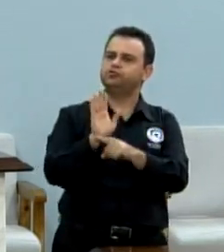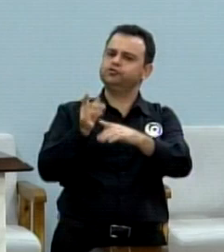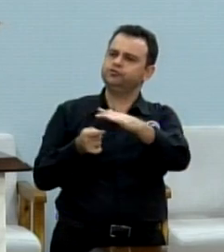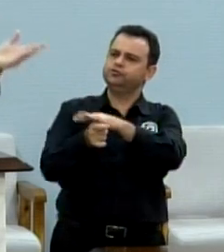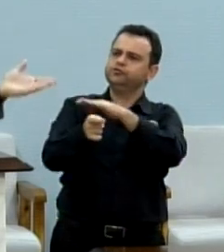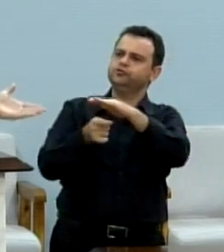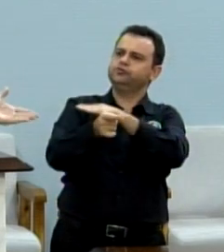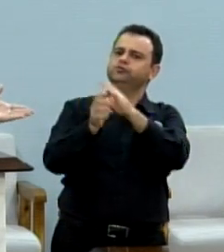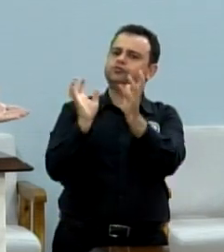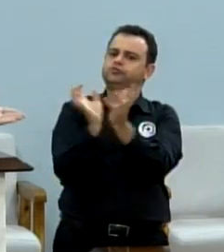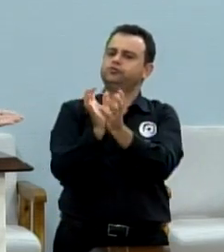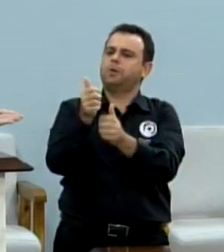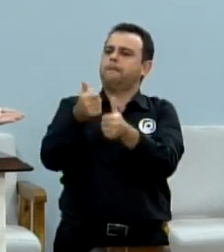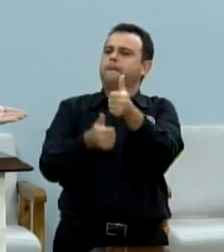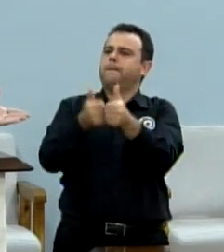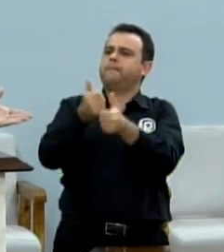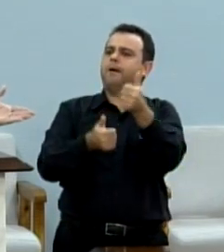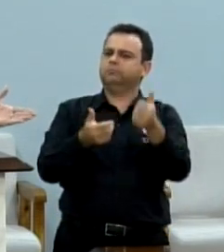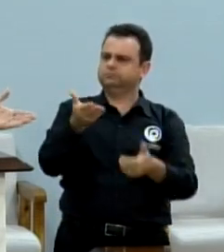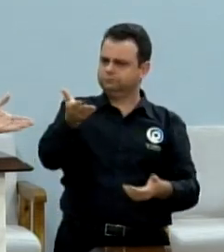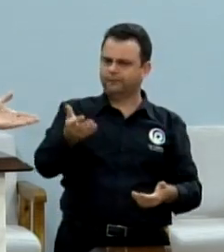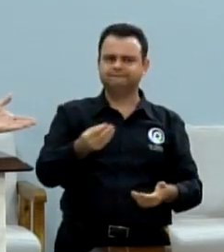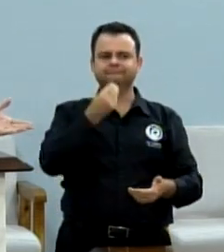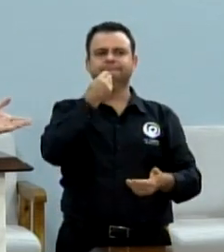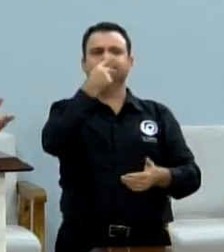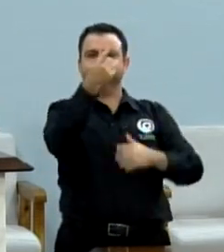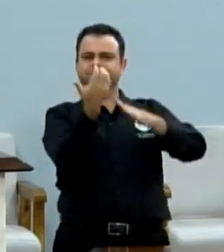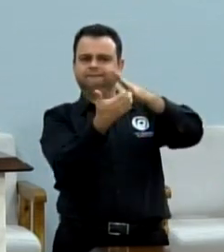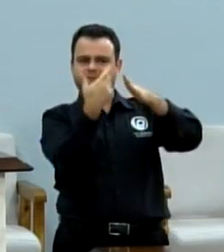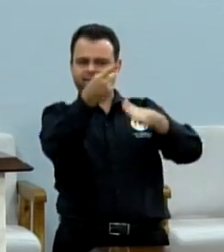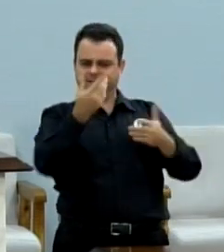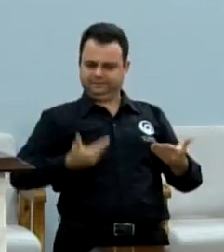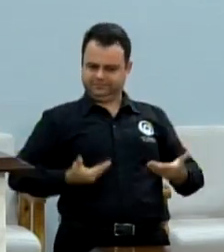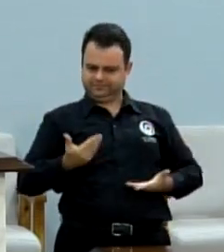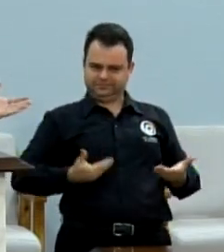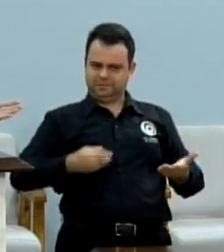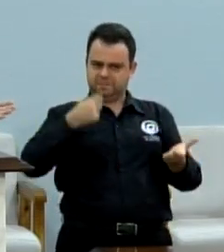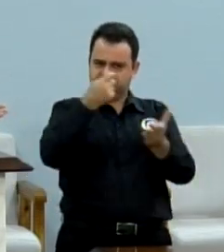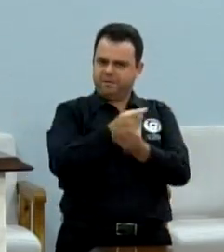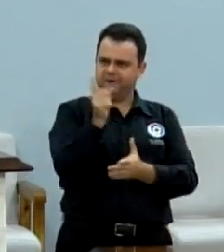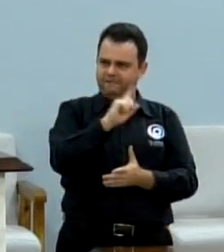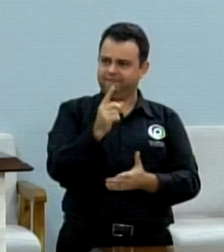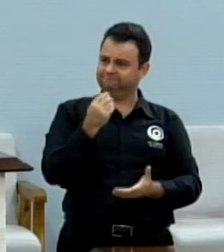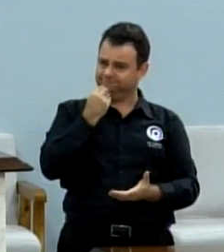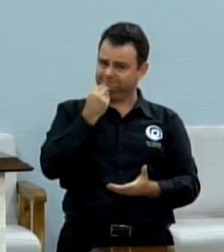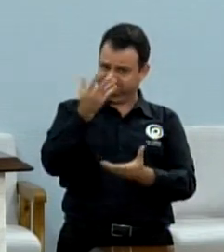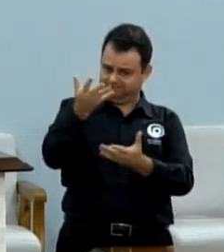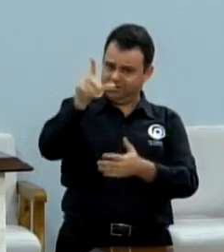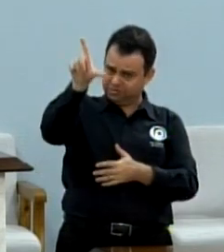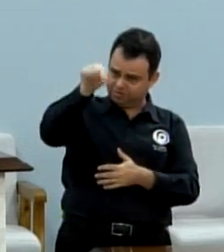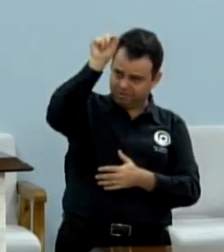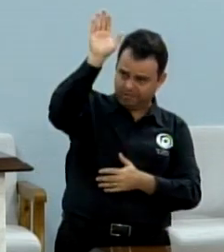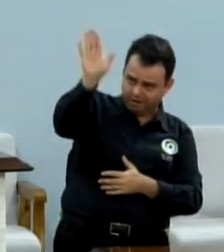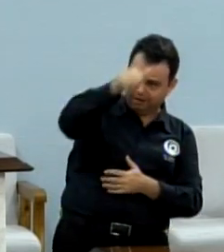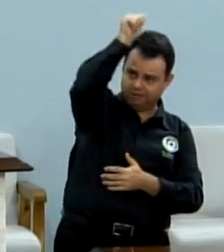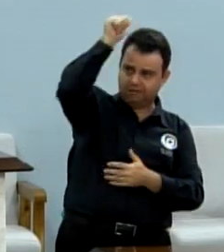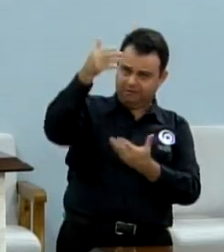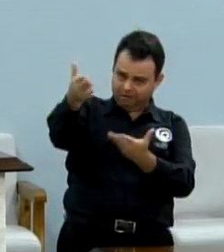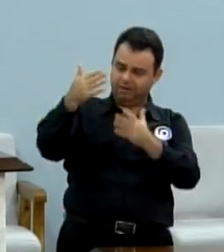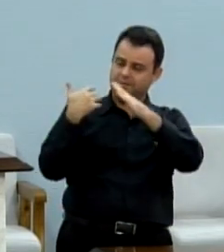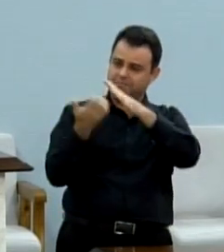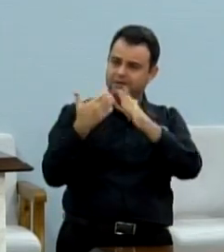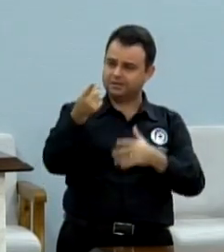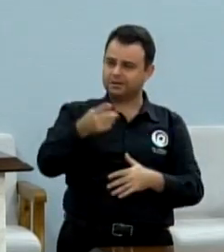essa empresa para resolver o problema dos trabalhadores, então. Está sobrando dinheiro. Tem capital de 10 mil, vem investir 18 milhões. Estão